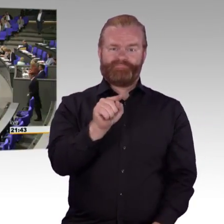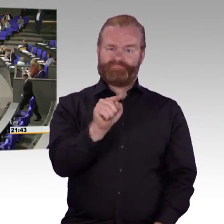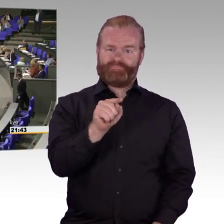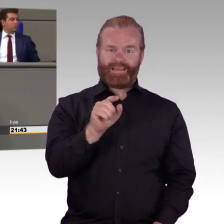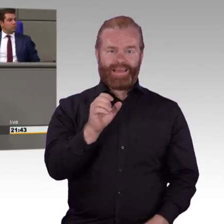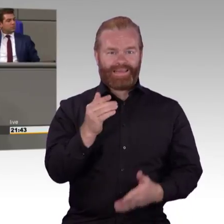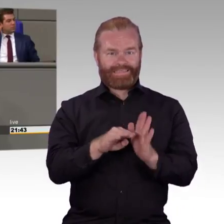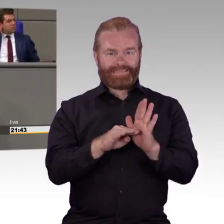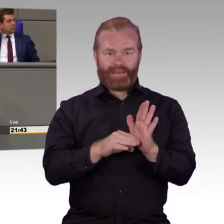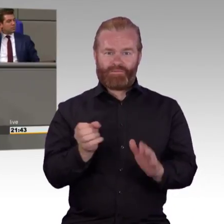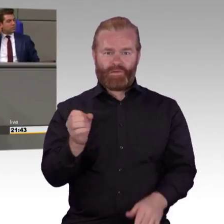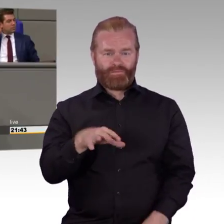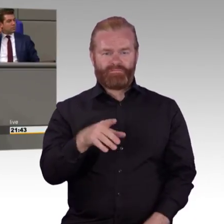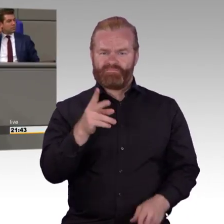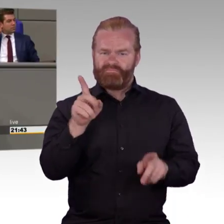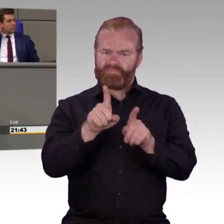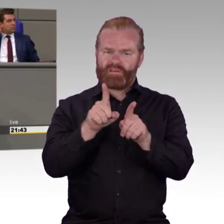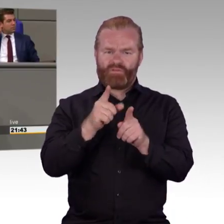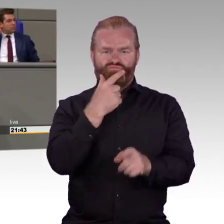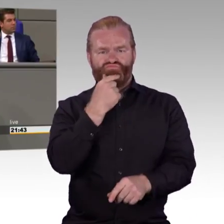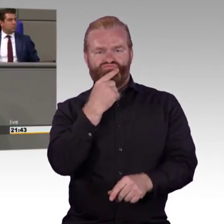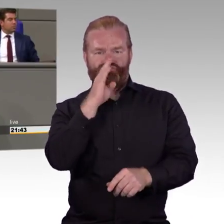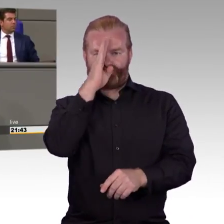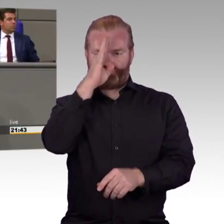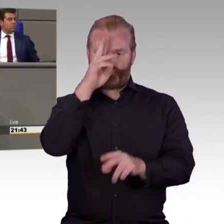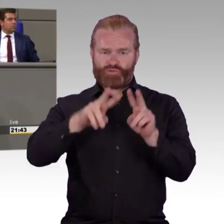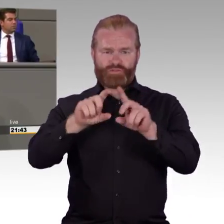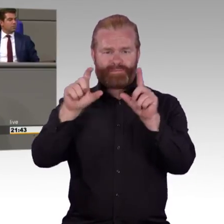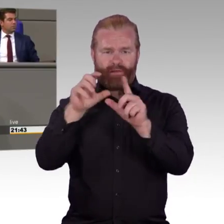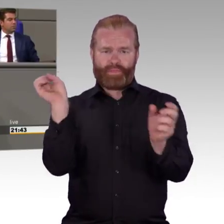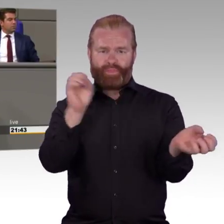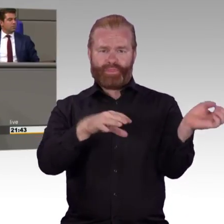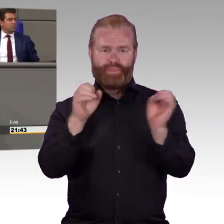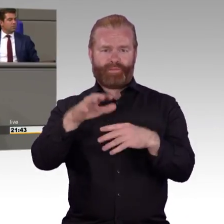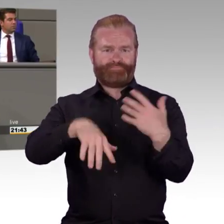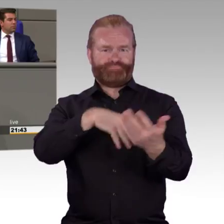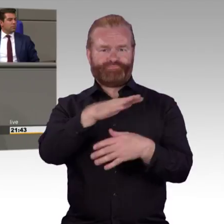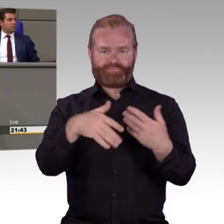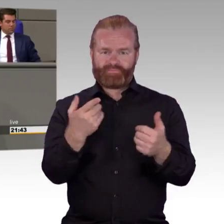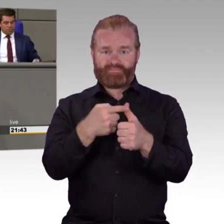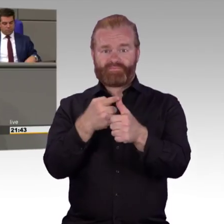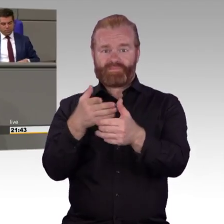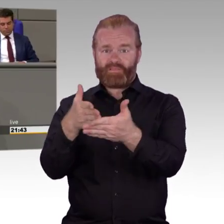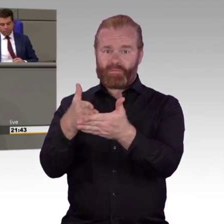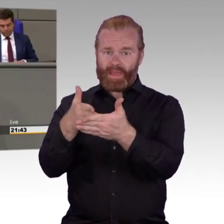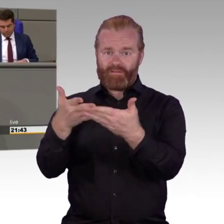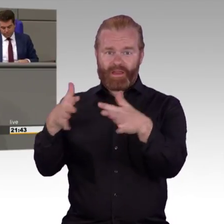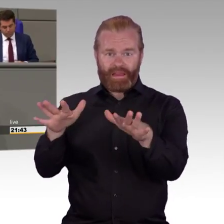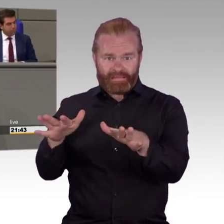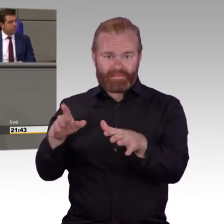Selbst wenn es um anerkannte Asylbewerber ginge, die arbeiten dürfen, wäre eine solche Förderung zweifelhaft, denn nicht einmal vier Prozent